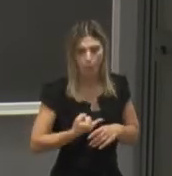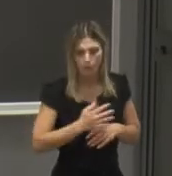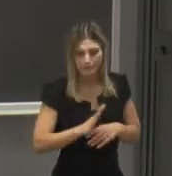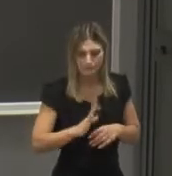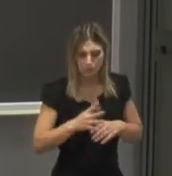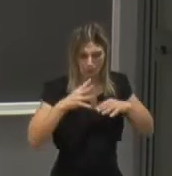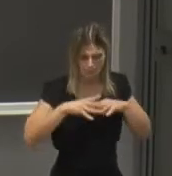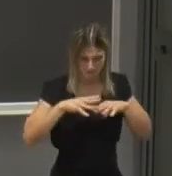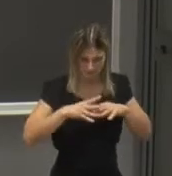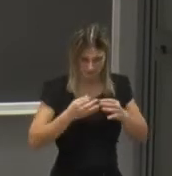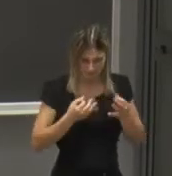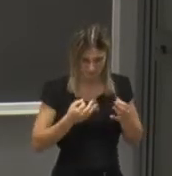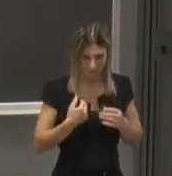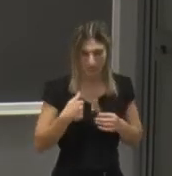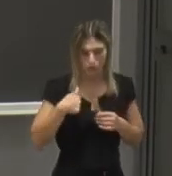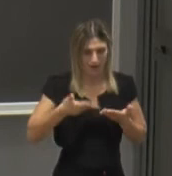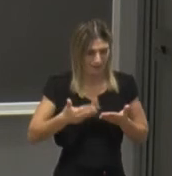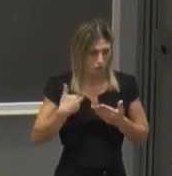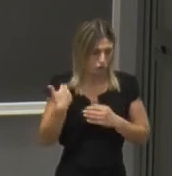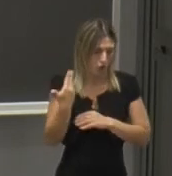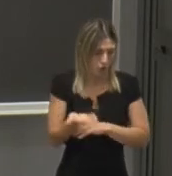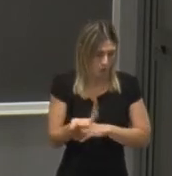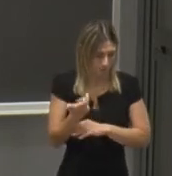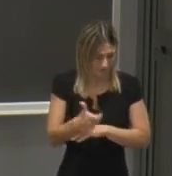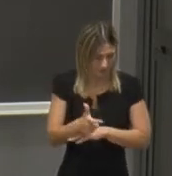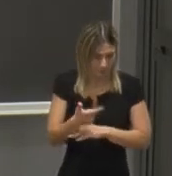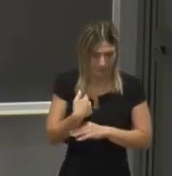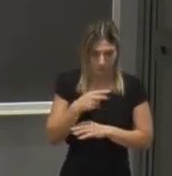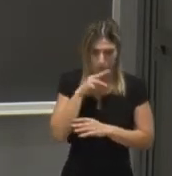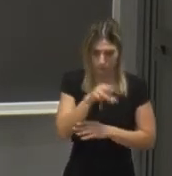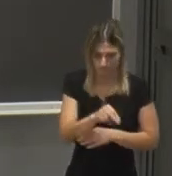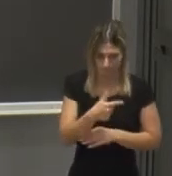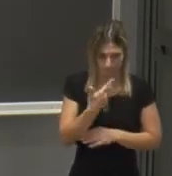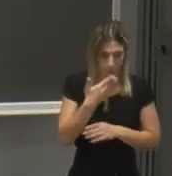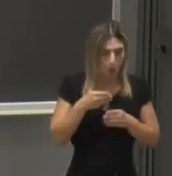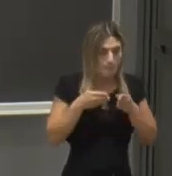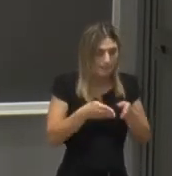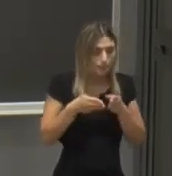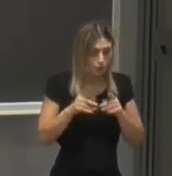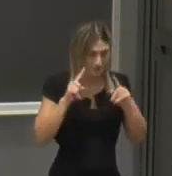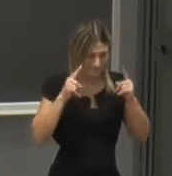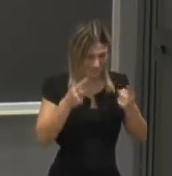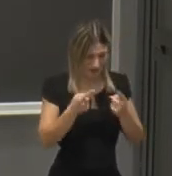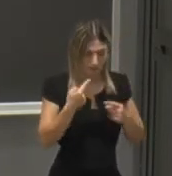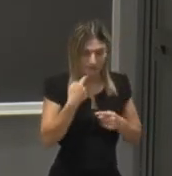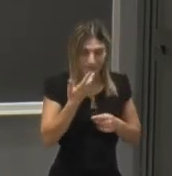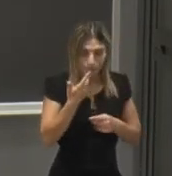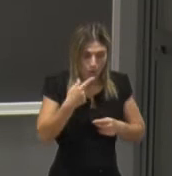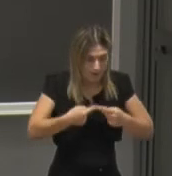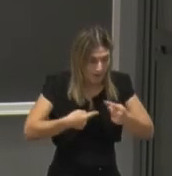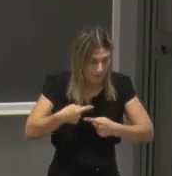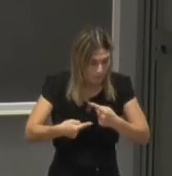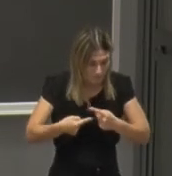adesso diciamo vado oltre perché rapidamente vi dico che a parte i percorsi di laurea per chi vorrà